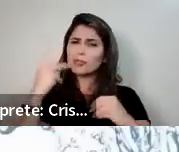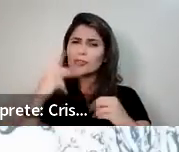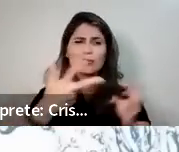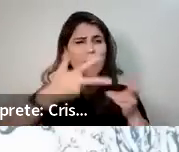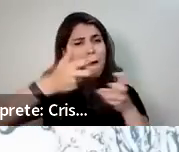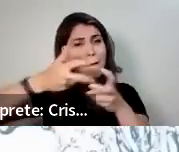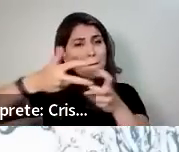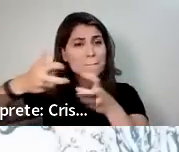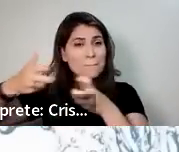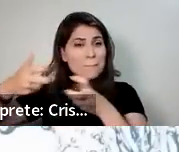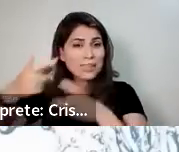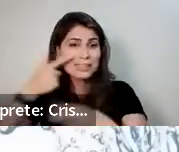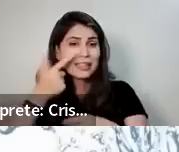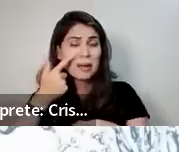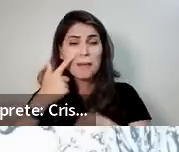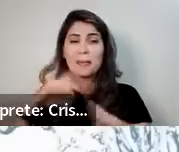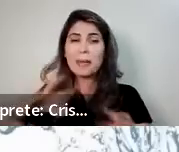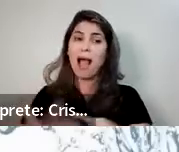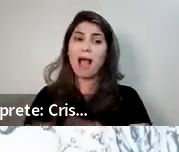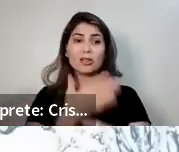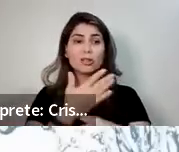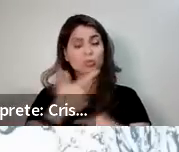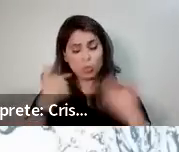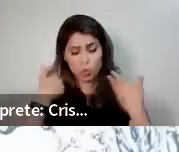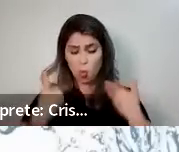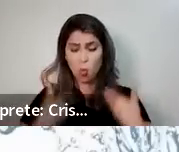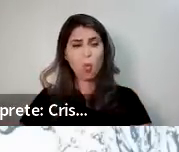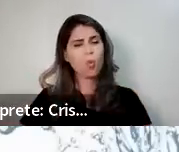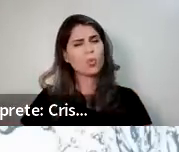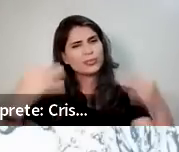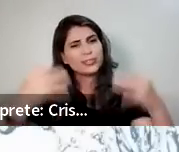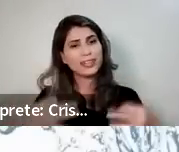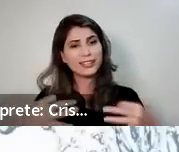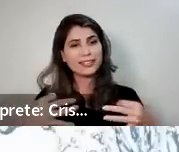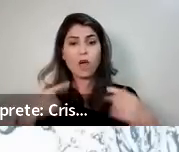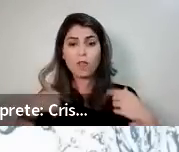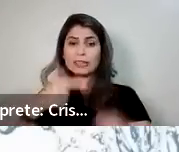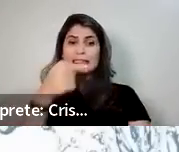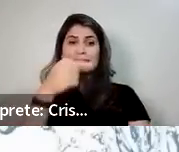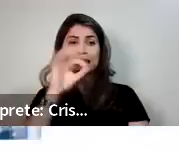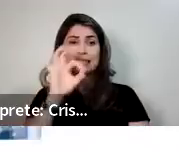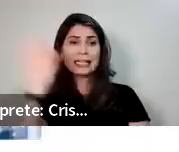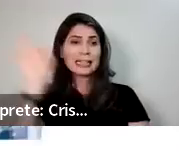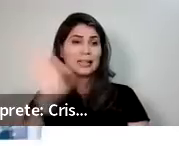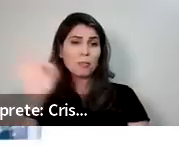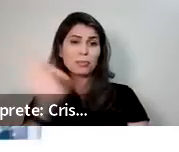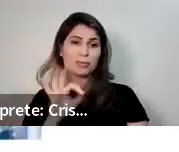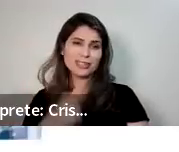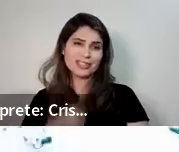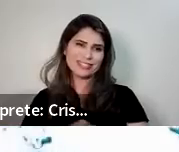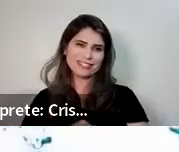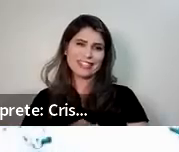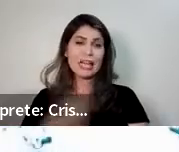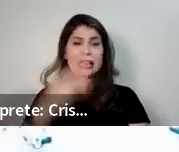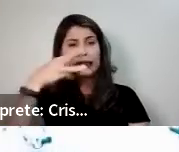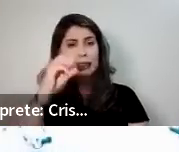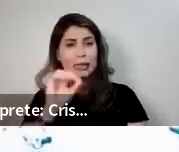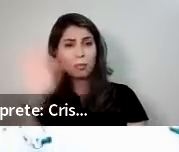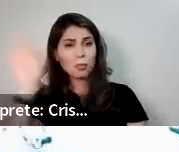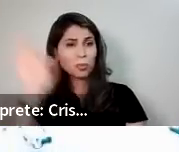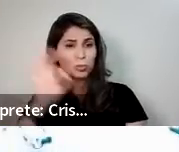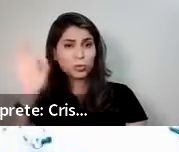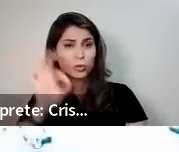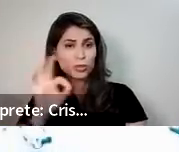outros 70%, a gente acha que a água é para matar sede. Só que você vai entender que ela é muito mais do que isso. Olha